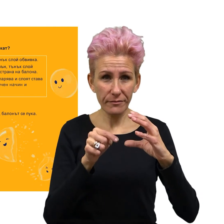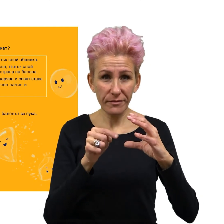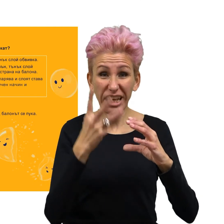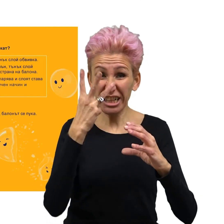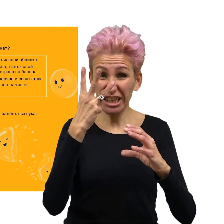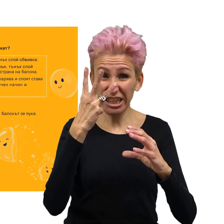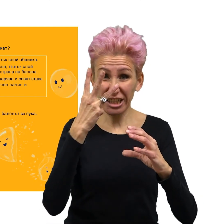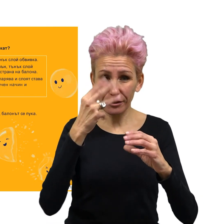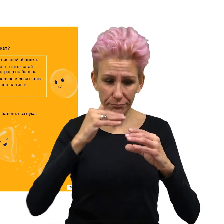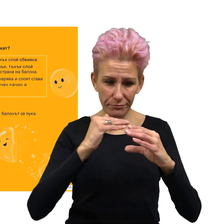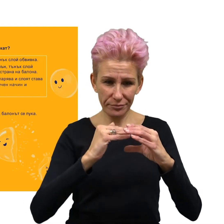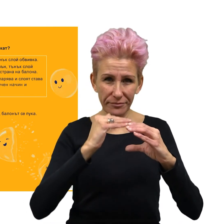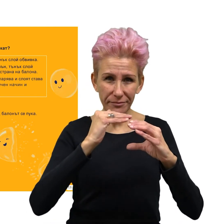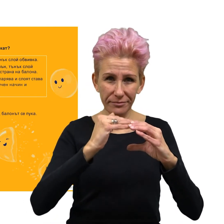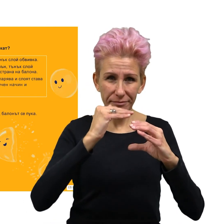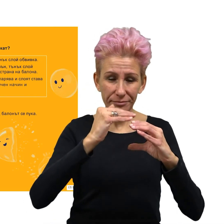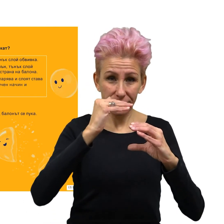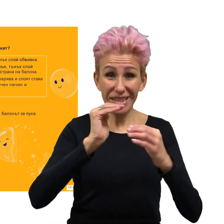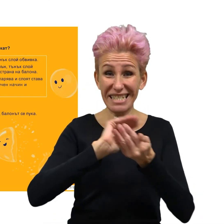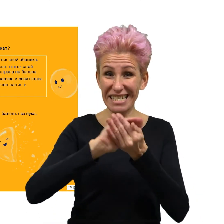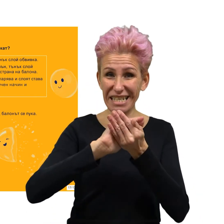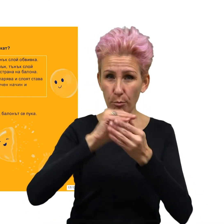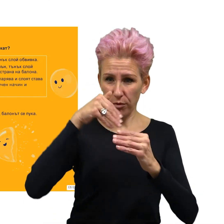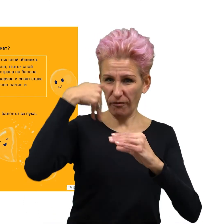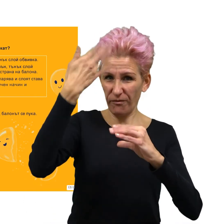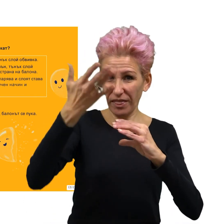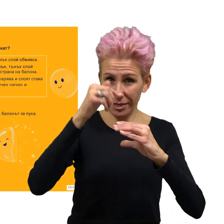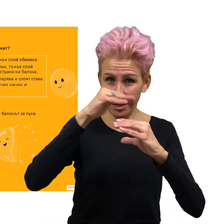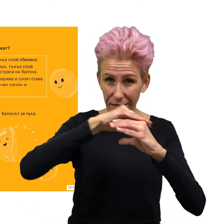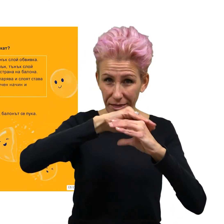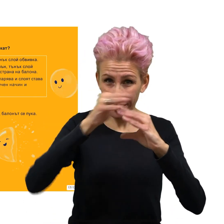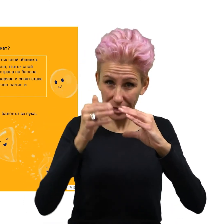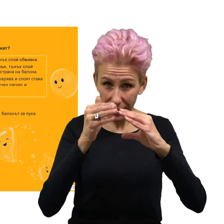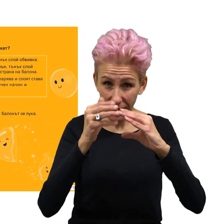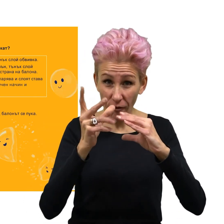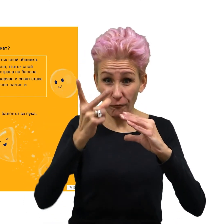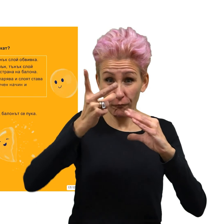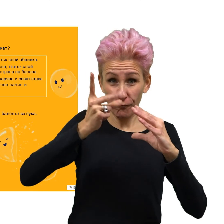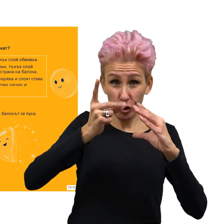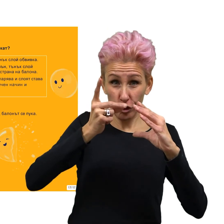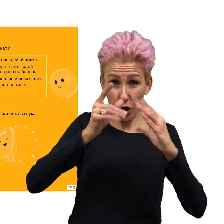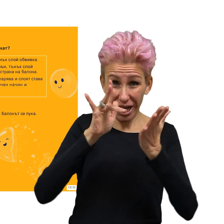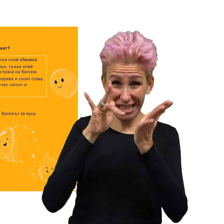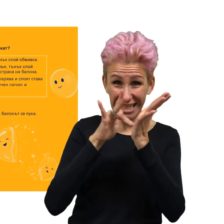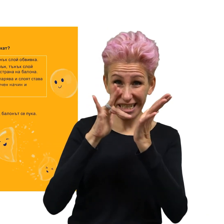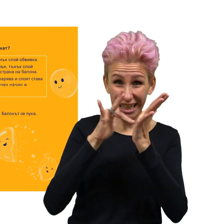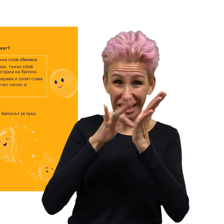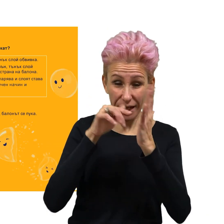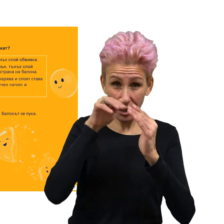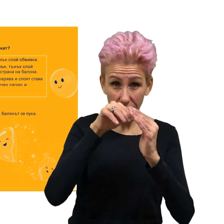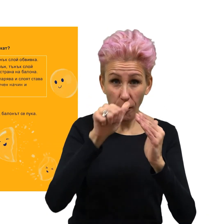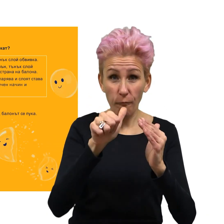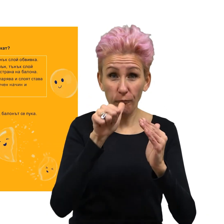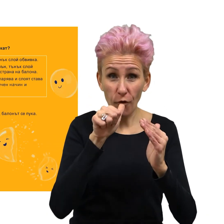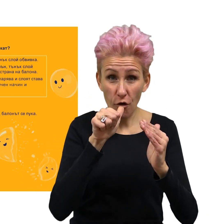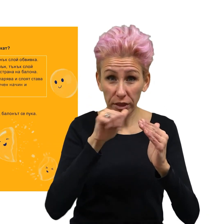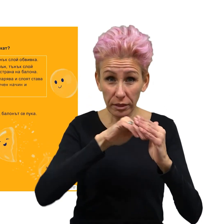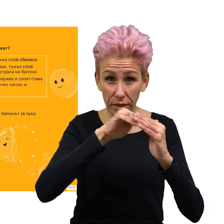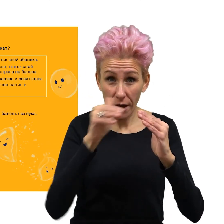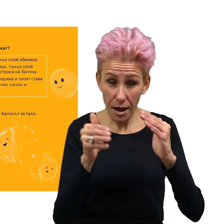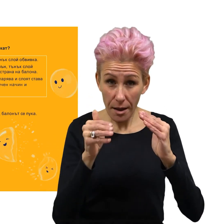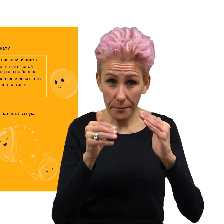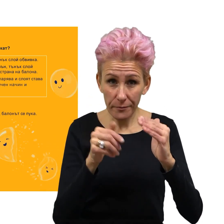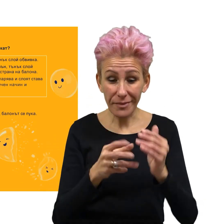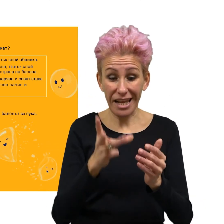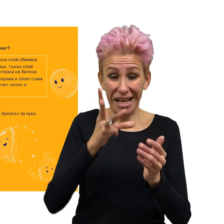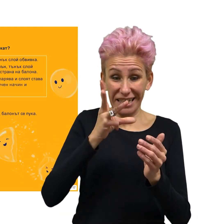Обвивката е съставена от три пласта. Съпун отвън, тънък слой вода по средата и отново съпун от вътрешната